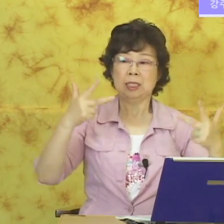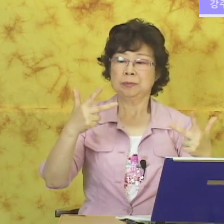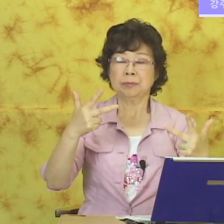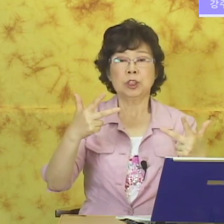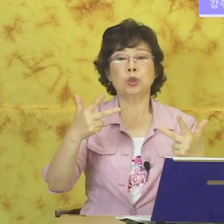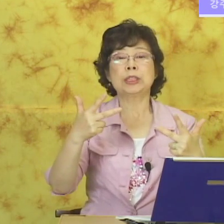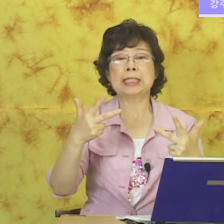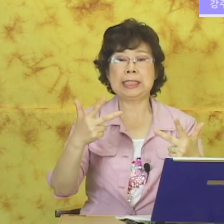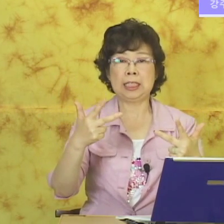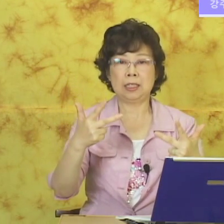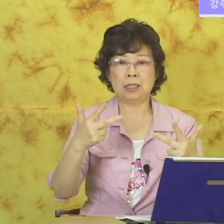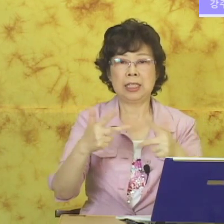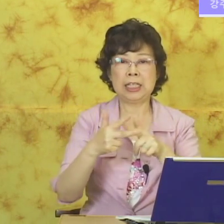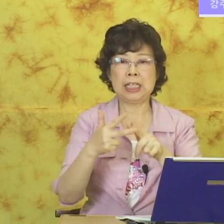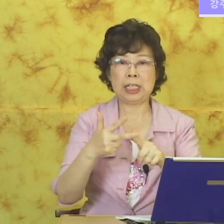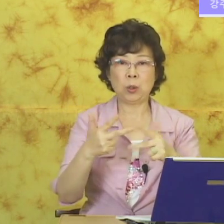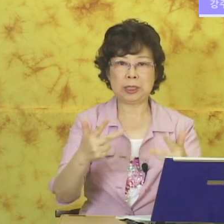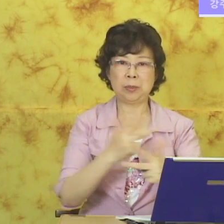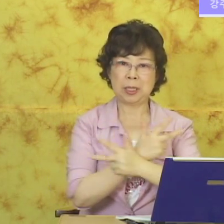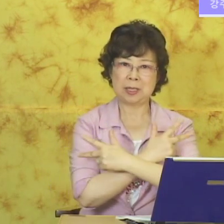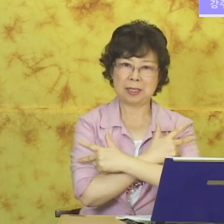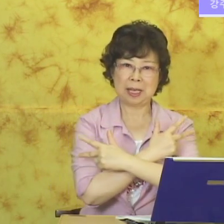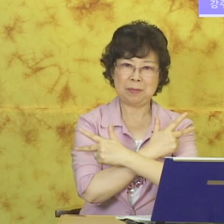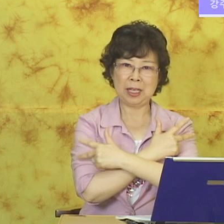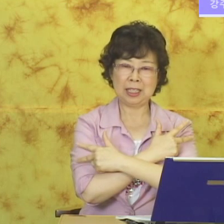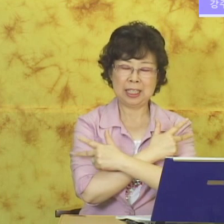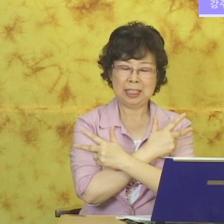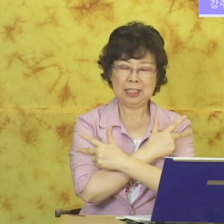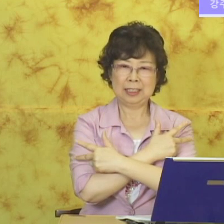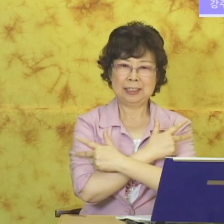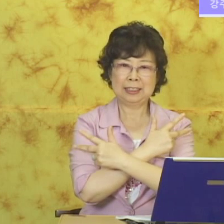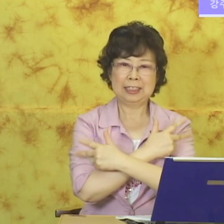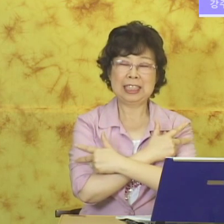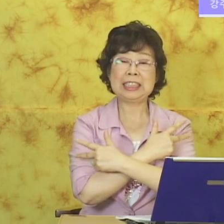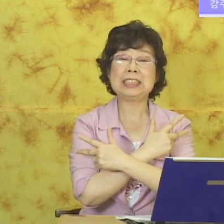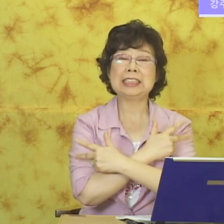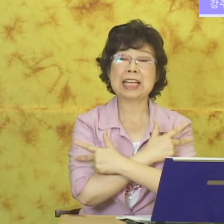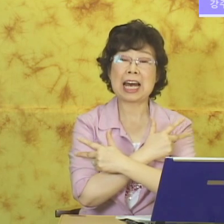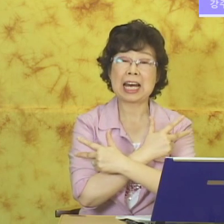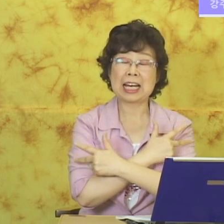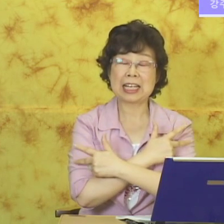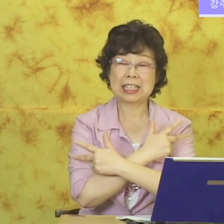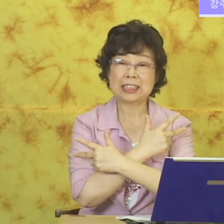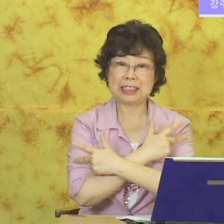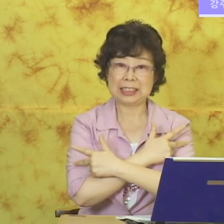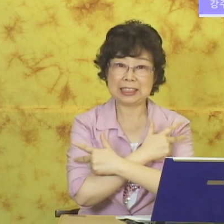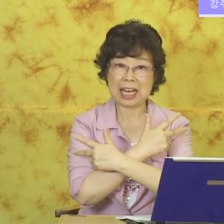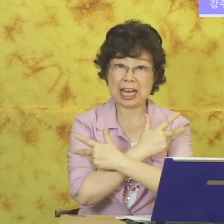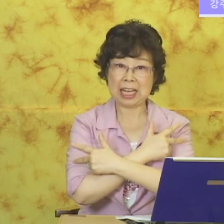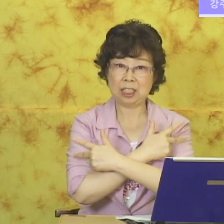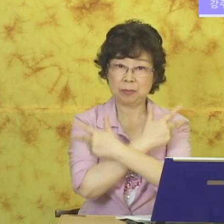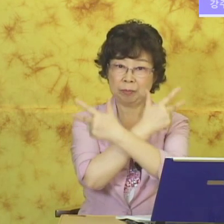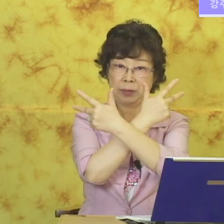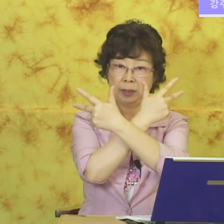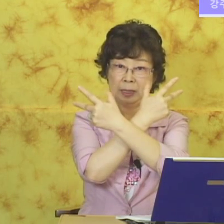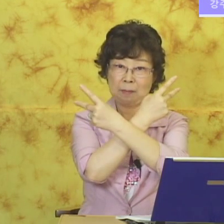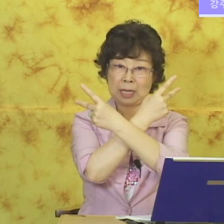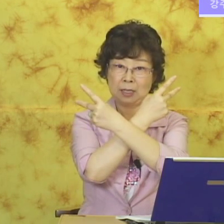숫자 7. 1, 2, 5지를 펴서 이렇게 하면 신사. 신사. 남자를